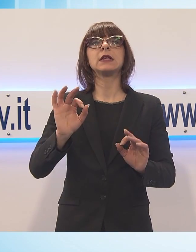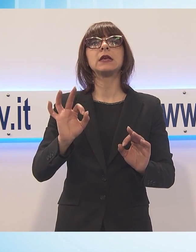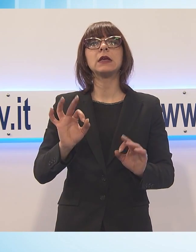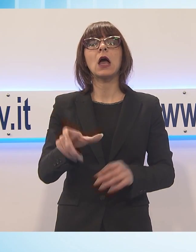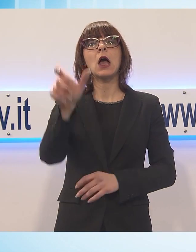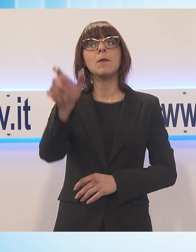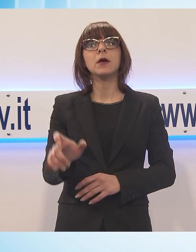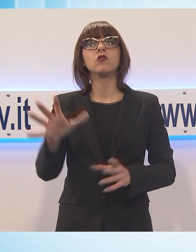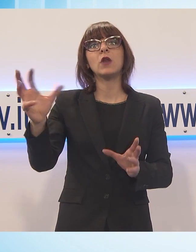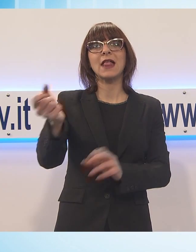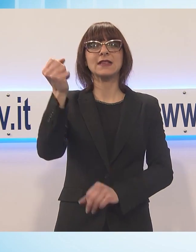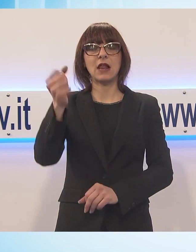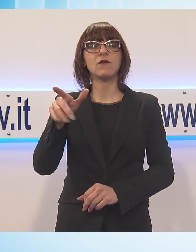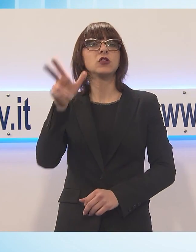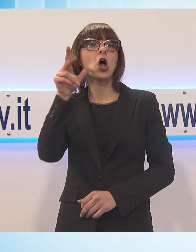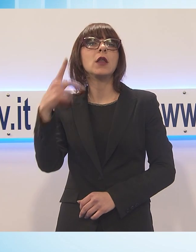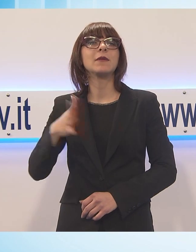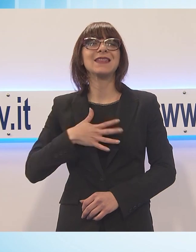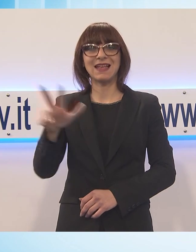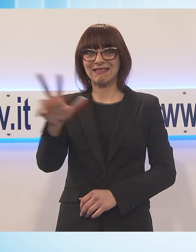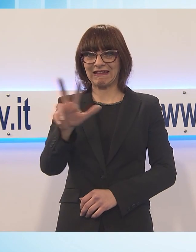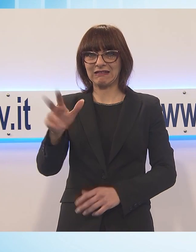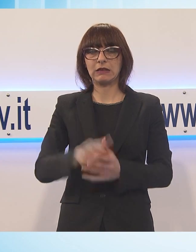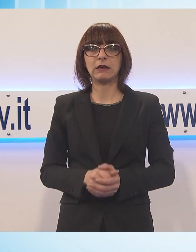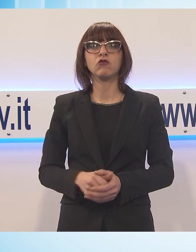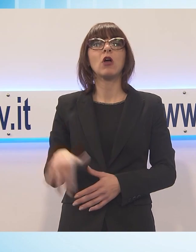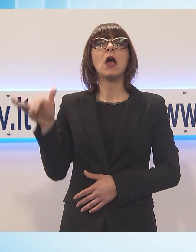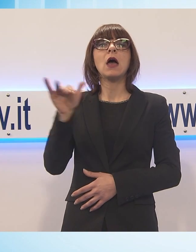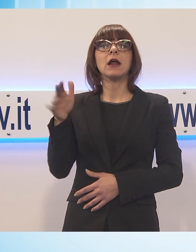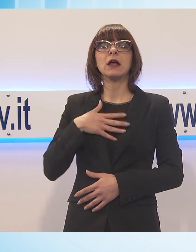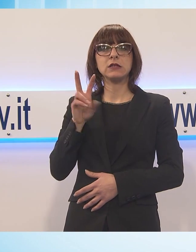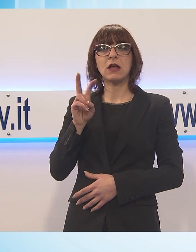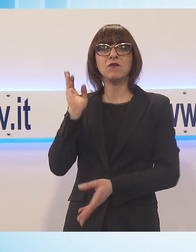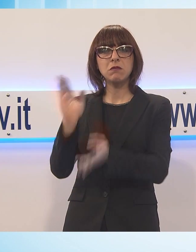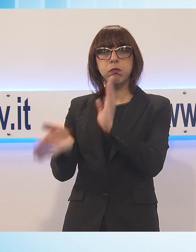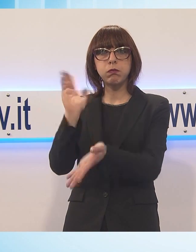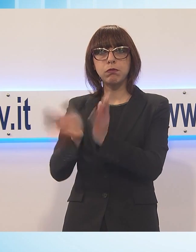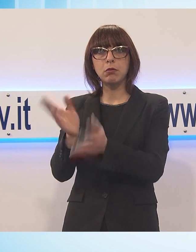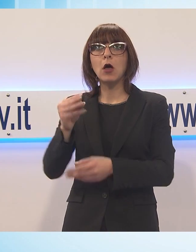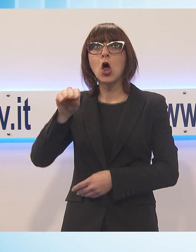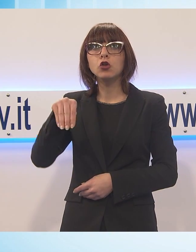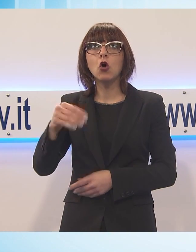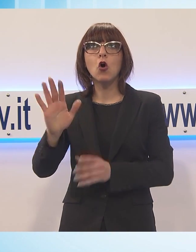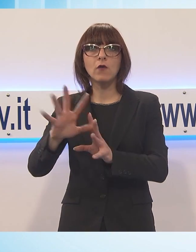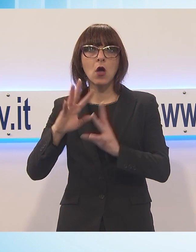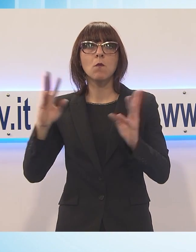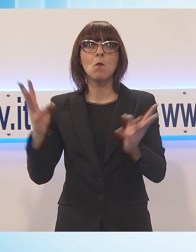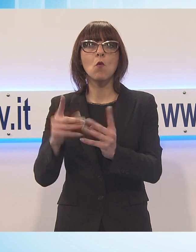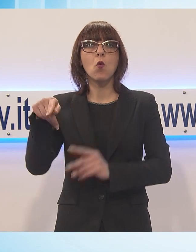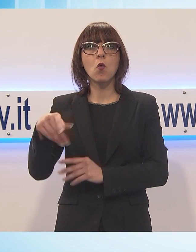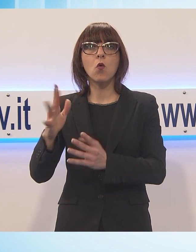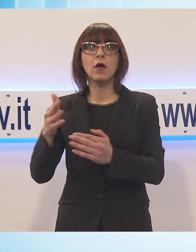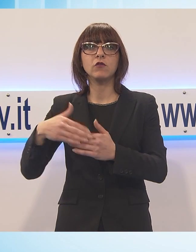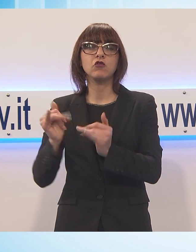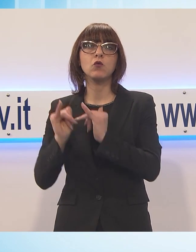aggressione una donna di 33 anni mentre veniva picchiata da un ragazzo di 20 anni. La scena si è svolta sugli sparti delle mura nei pressi dell'uscita di San